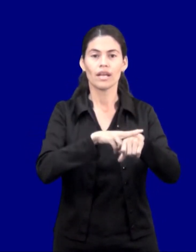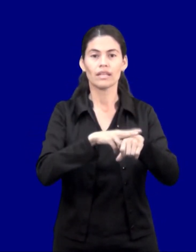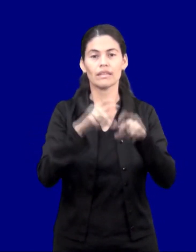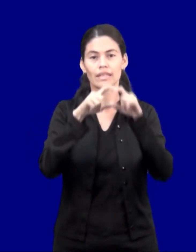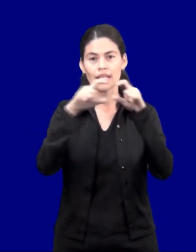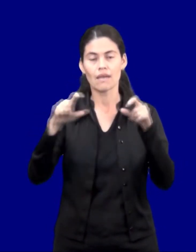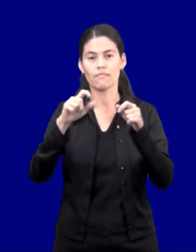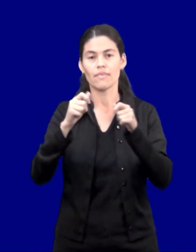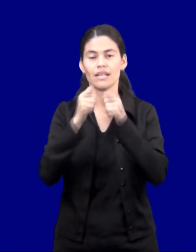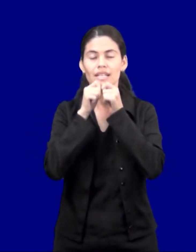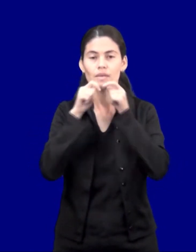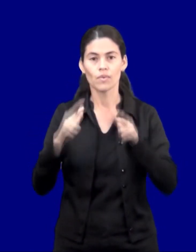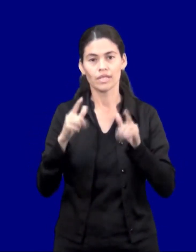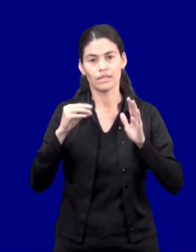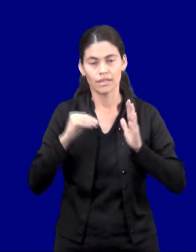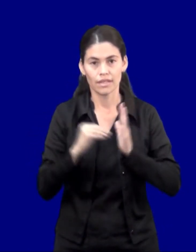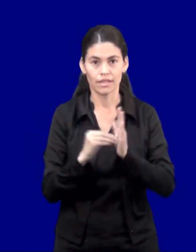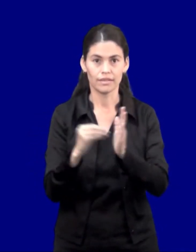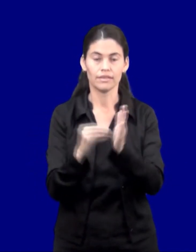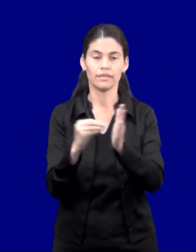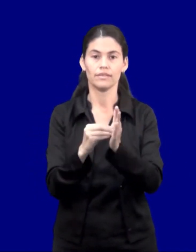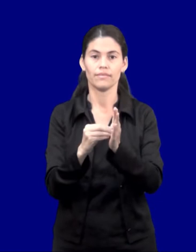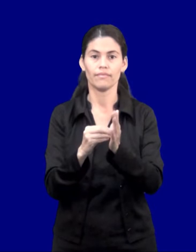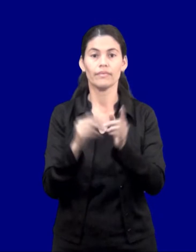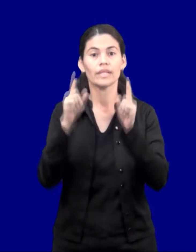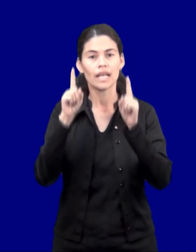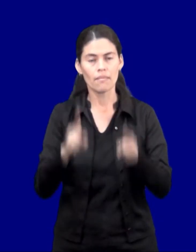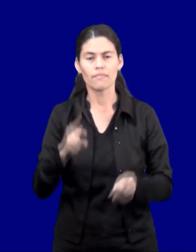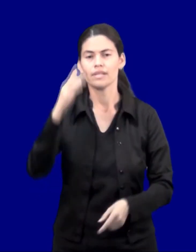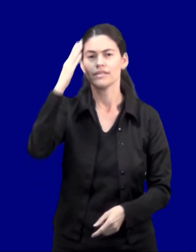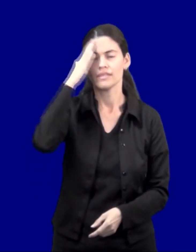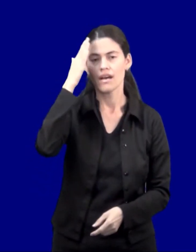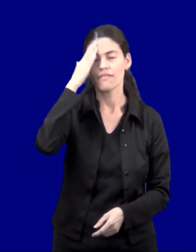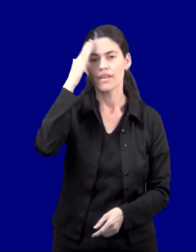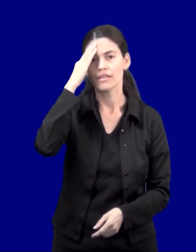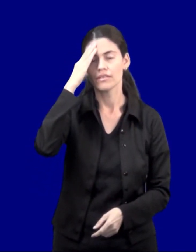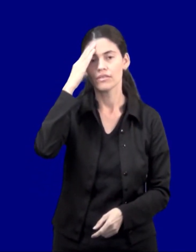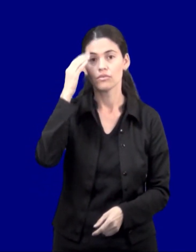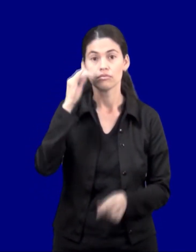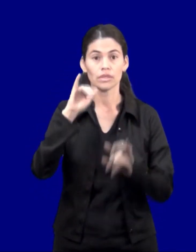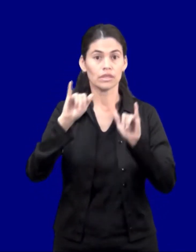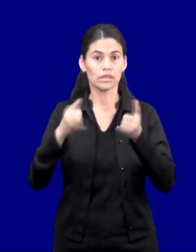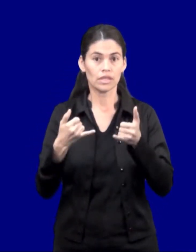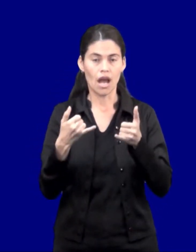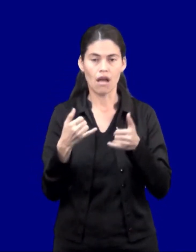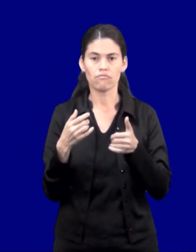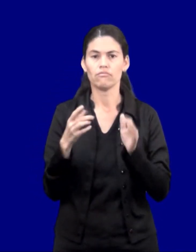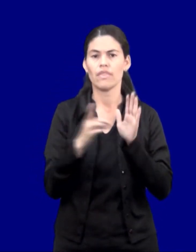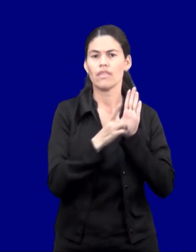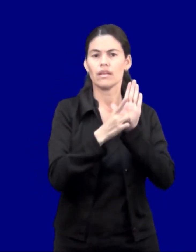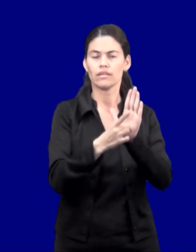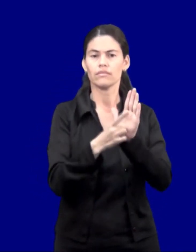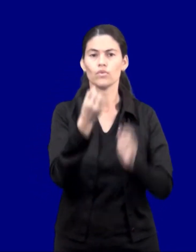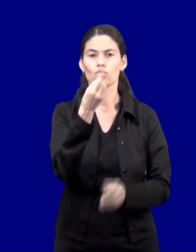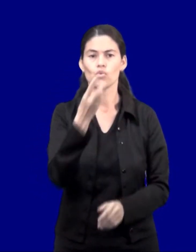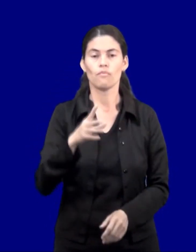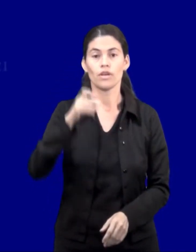de Lingüística Aplicada. Y considerando que, conforme con el dictamen número 9